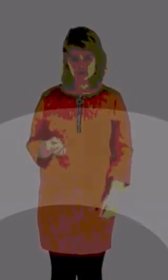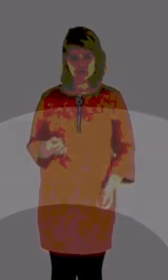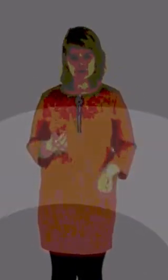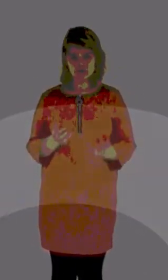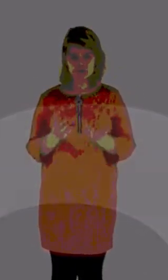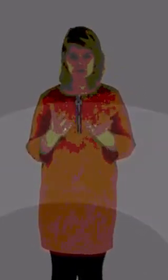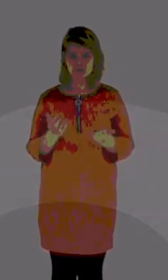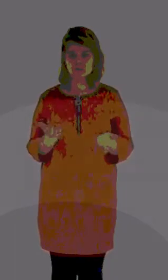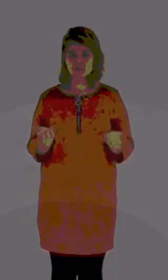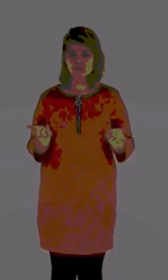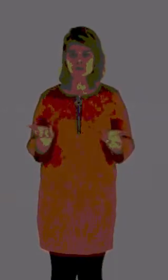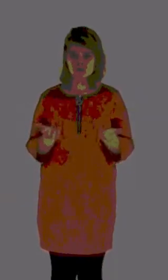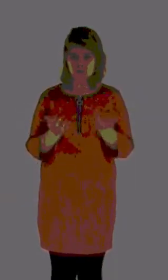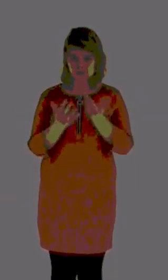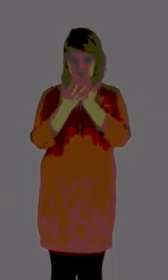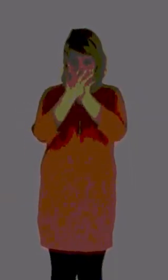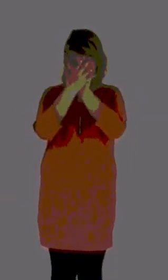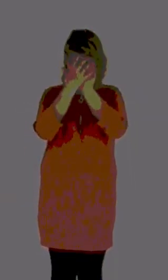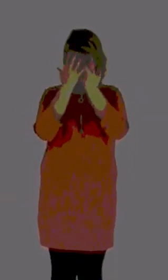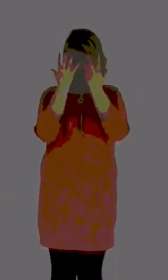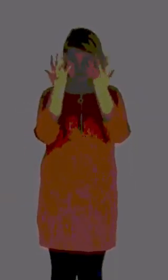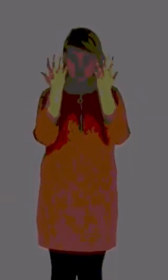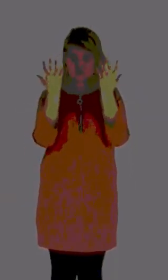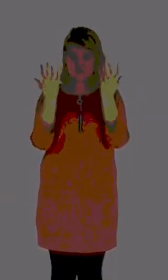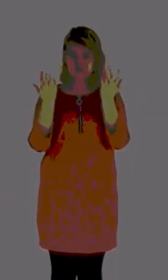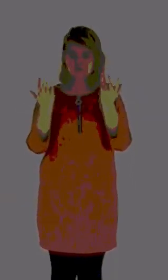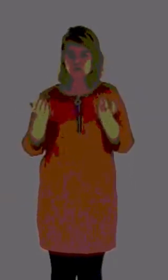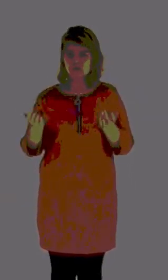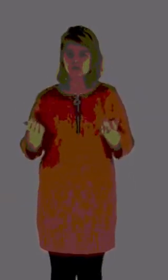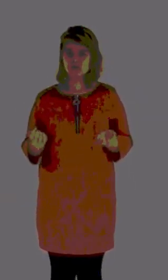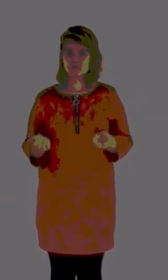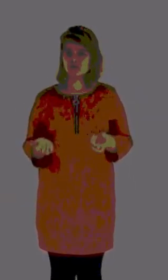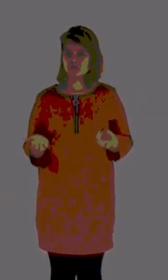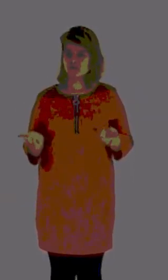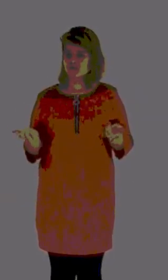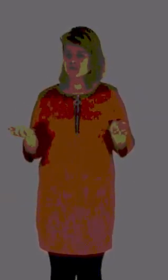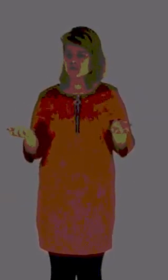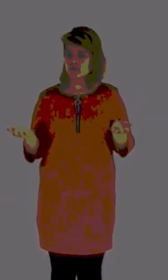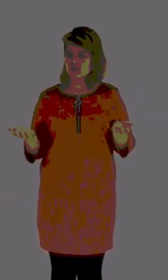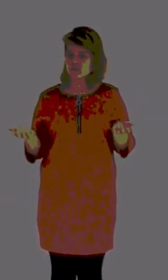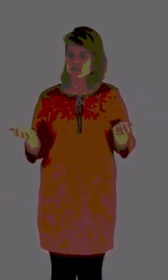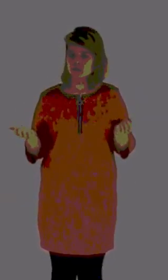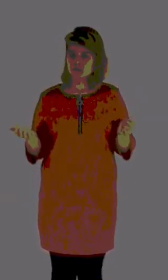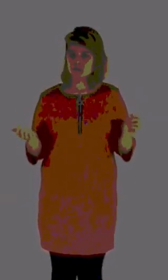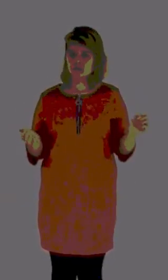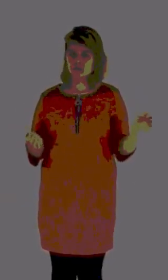Hij wat als hij het wel doet? Wat dan?